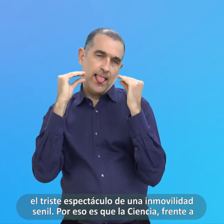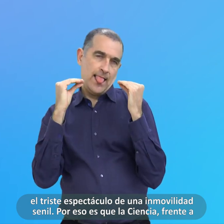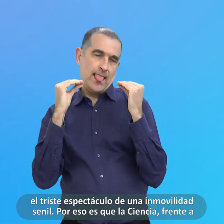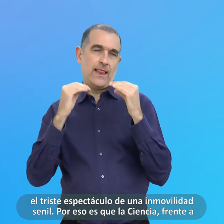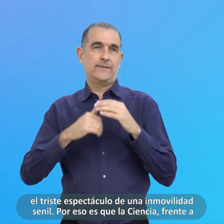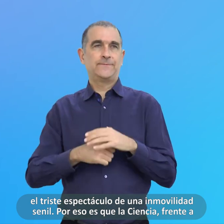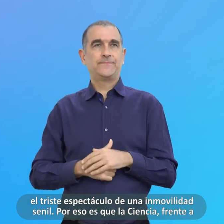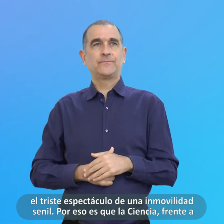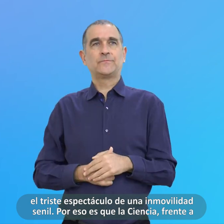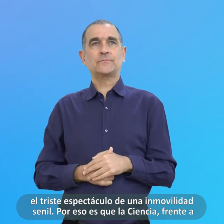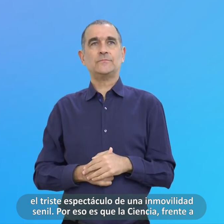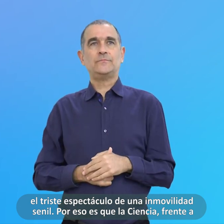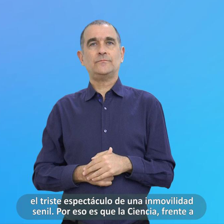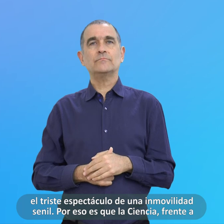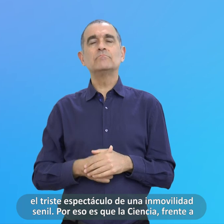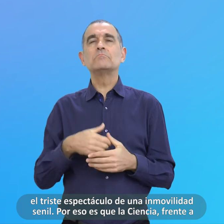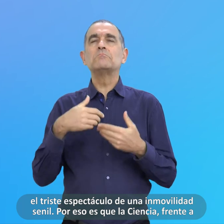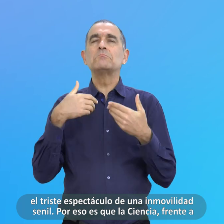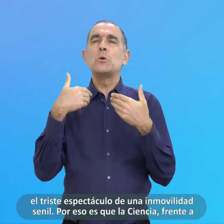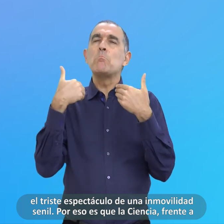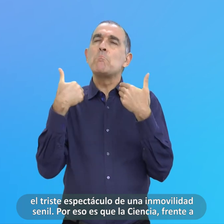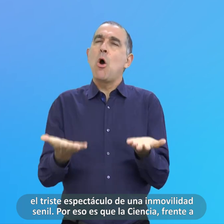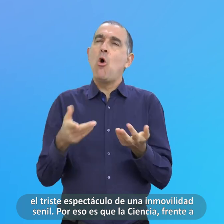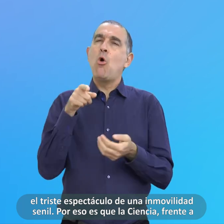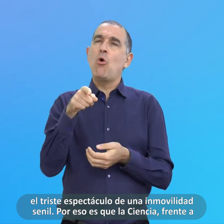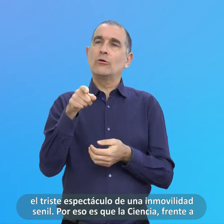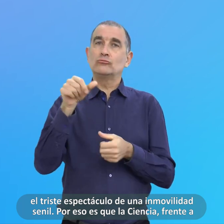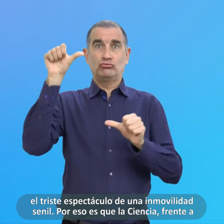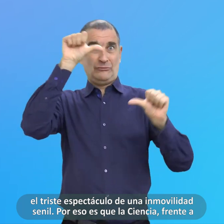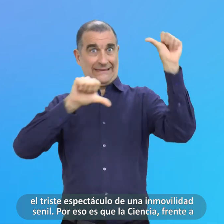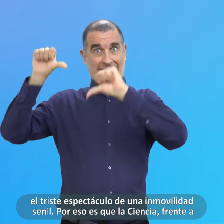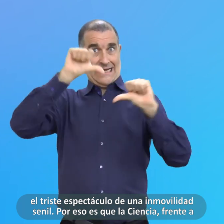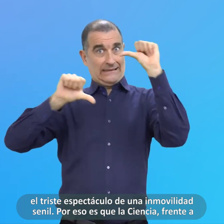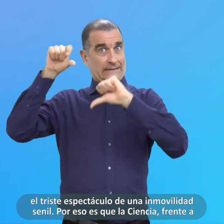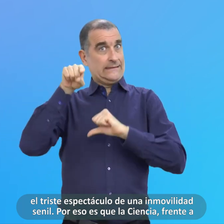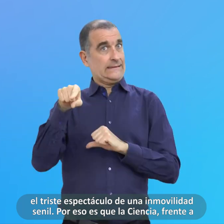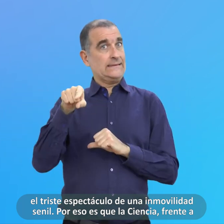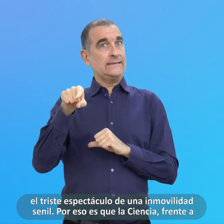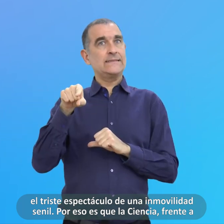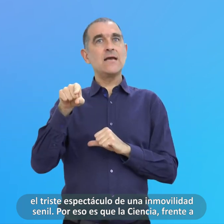Por eso es que la ciencia Frente a estas